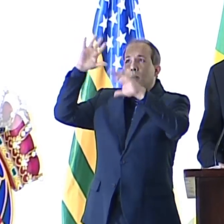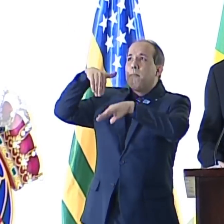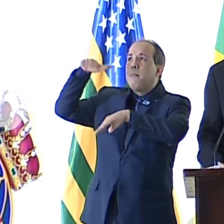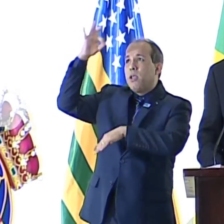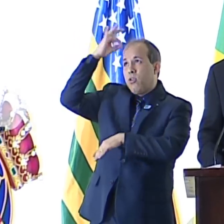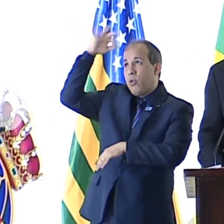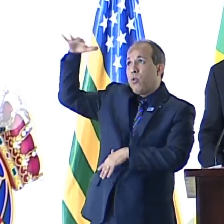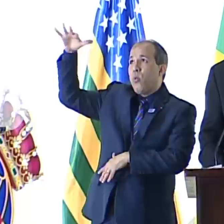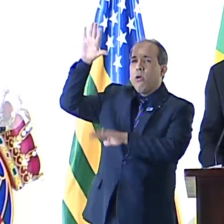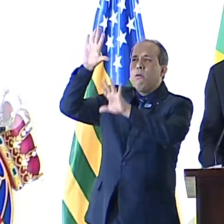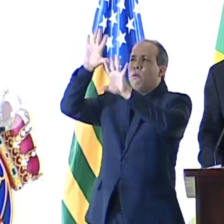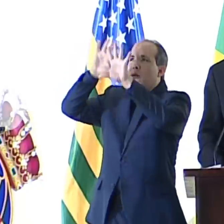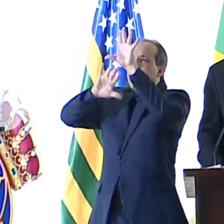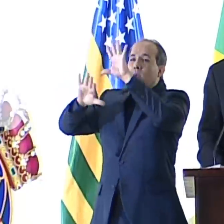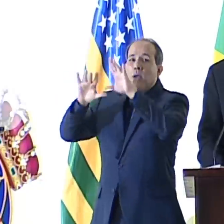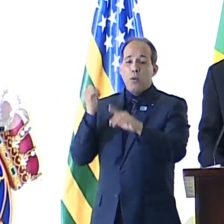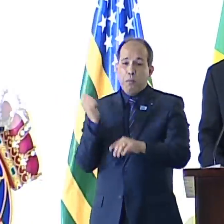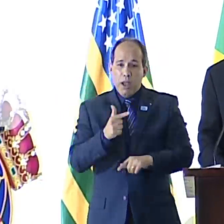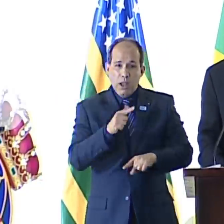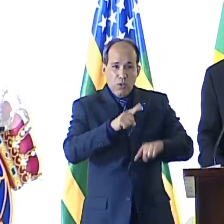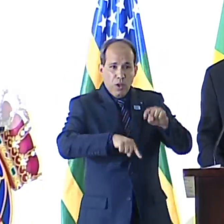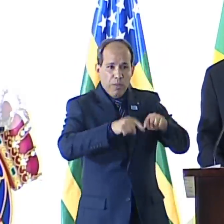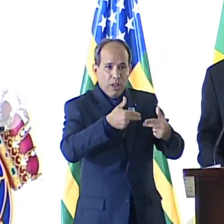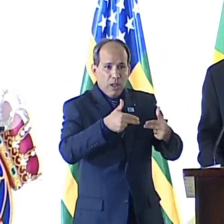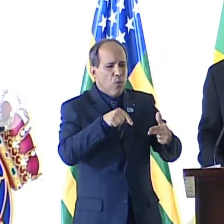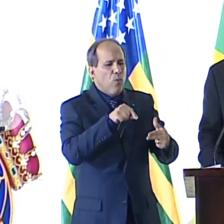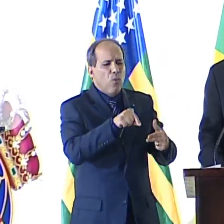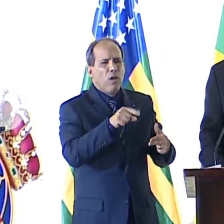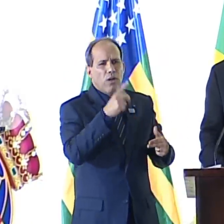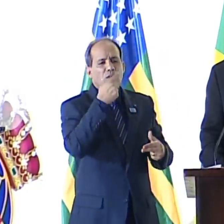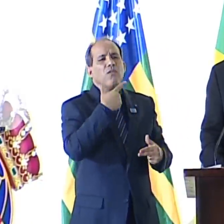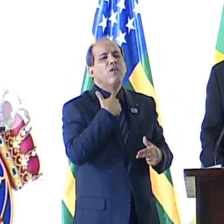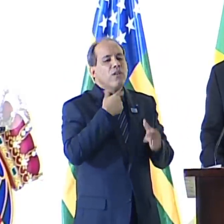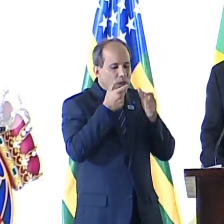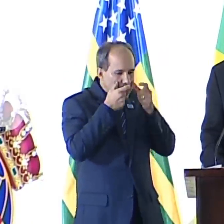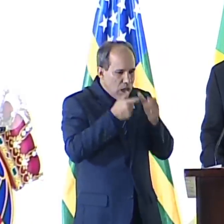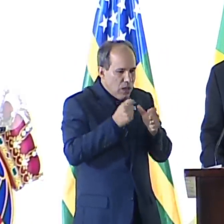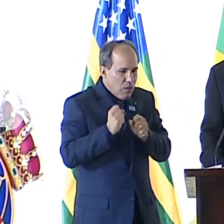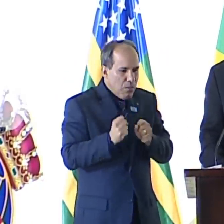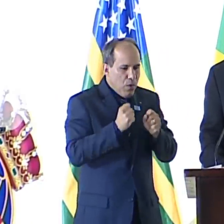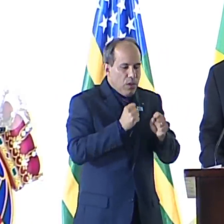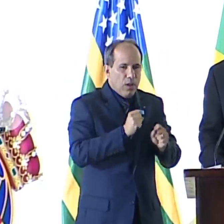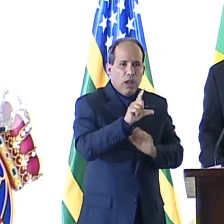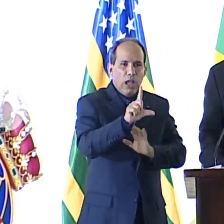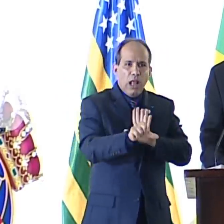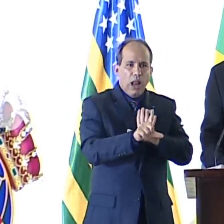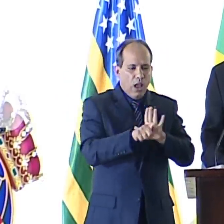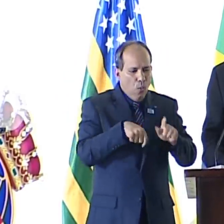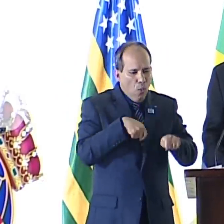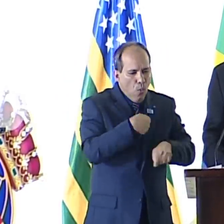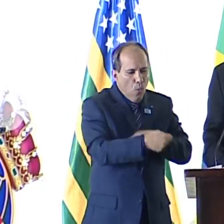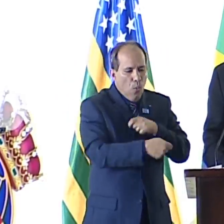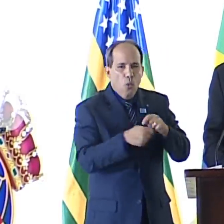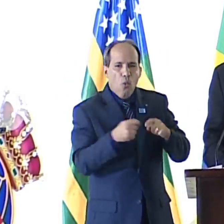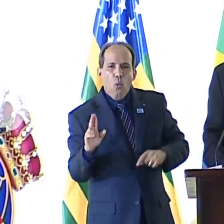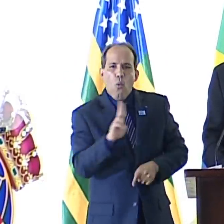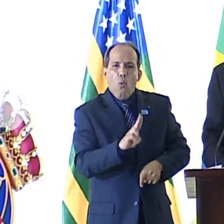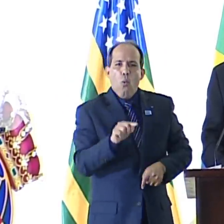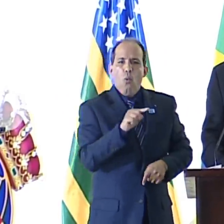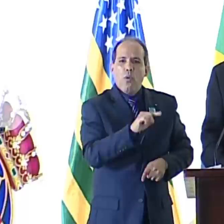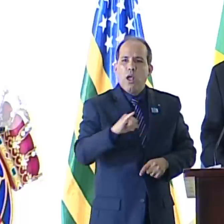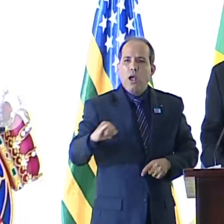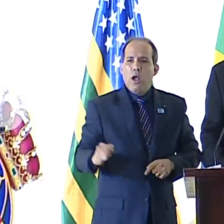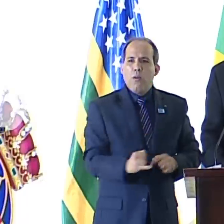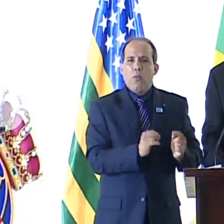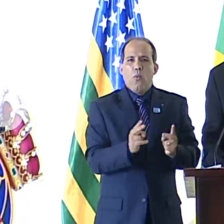natureza. Na construção materialista, só existe o poder. A lei é ali um instrumento do poder e a ele se